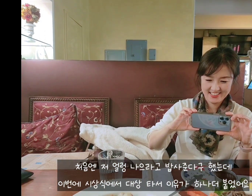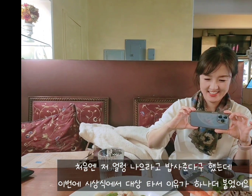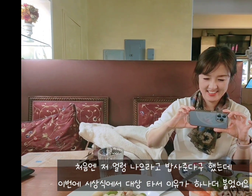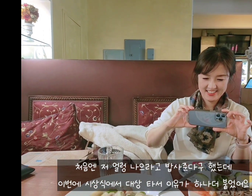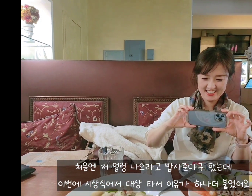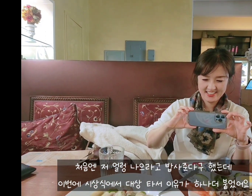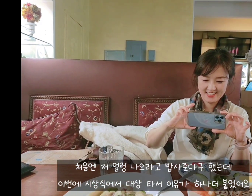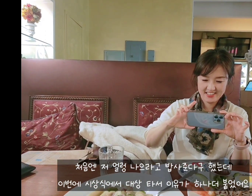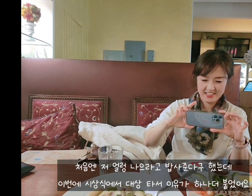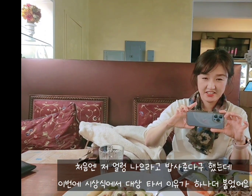여기 손 한번 흔들어 줘